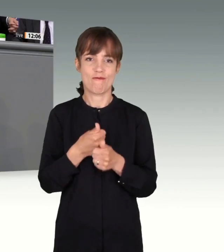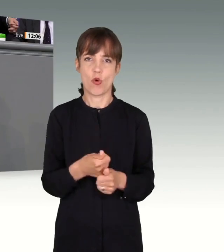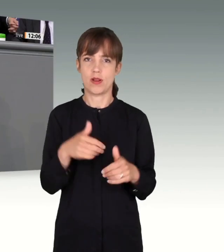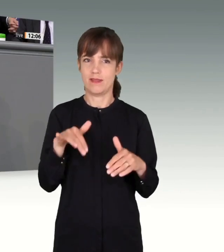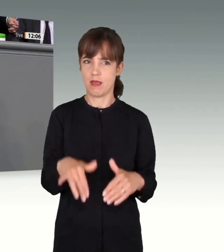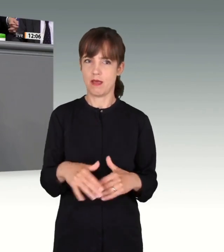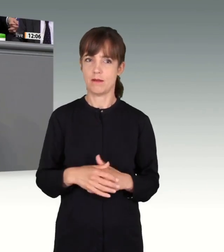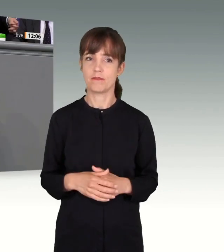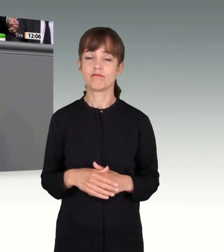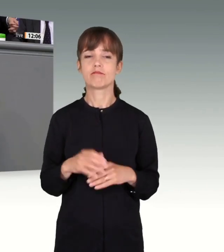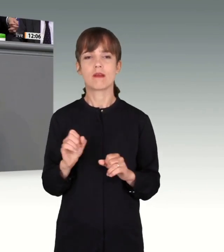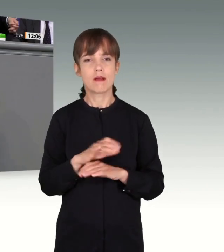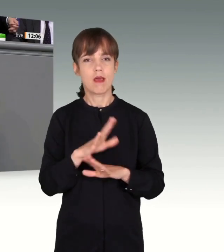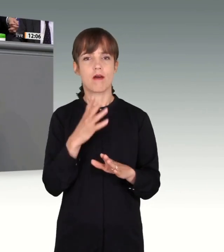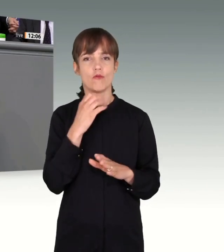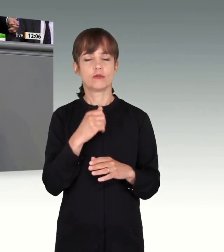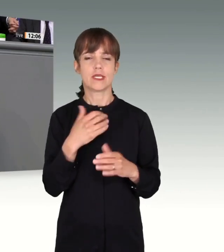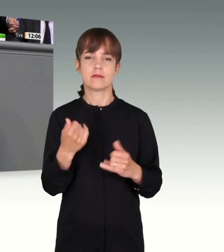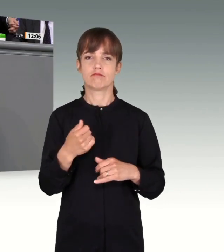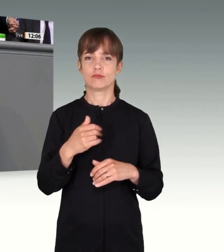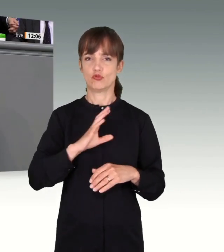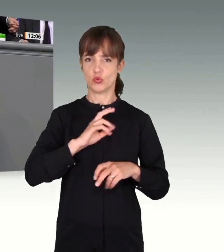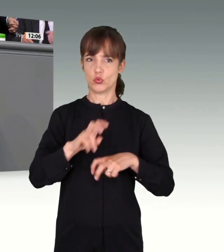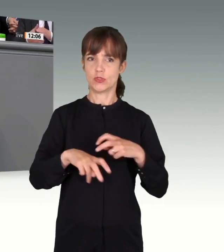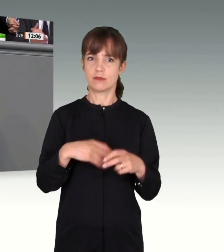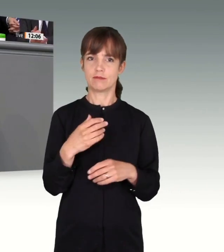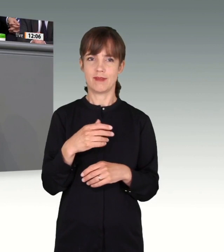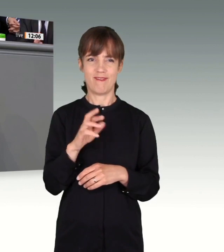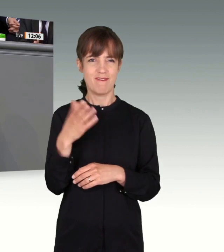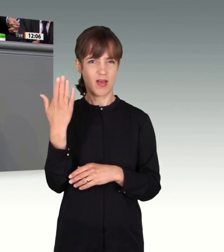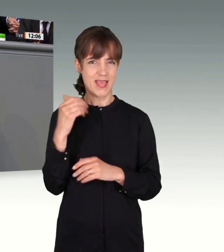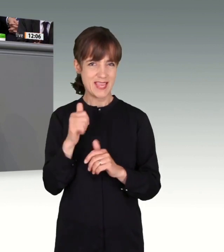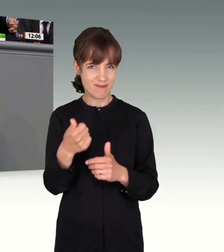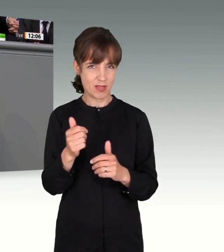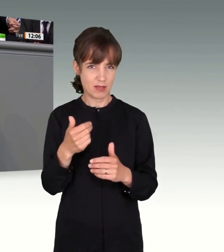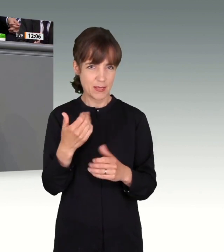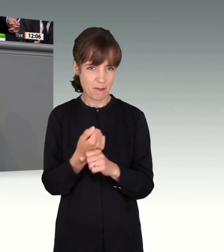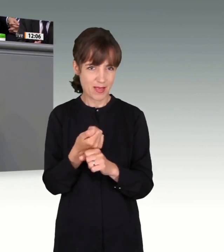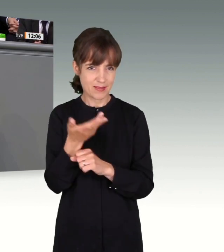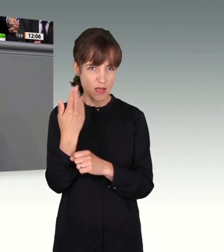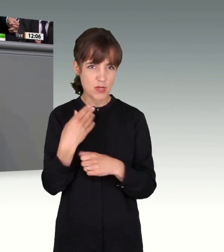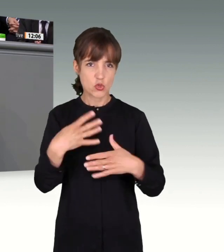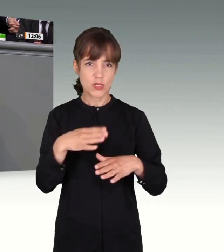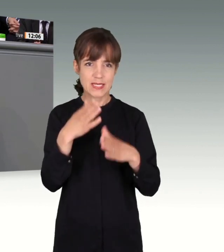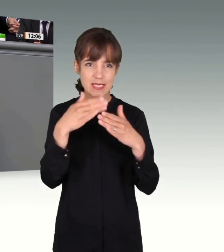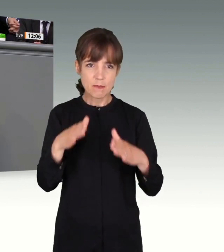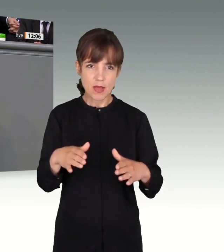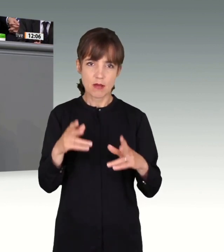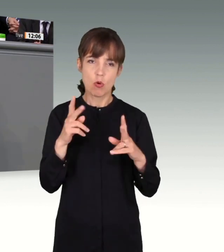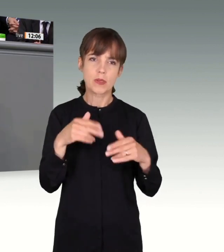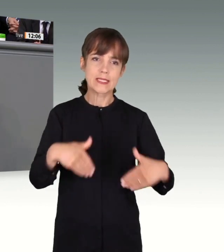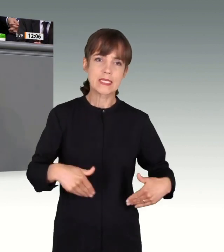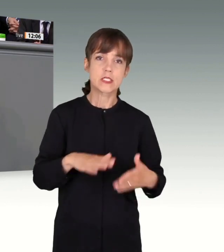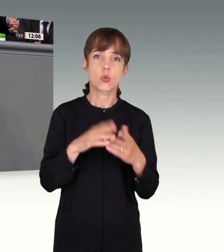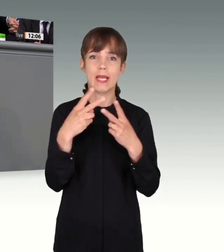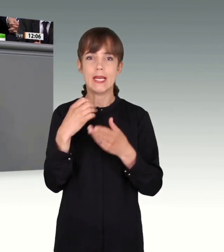Die Arbeit unseres Ausschusses konnte und kann sicherlich nicht trösten und auch keine Wunden heilen. Wir haben aber versucht, auf